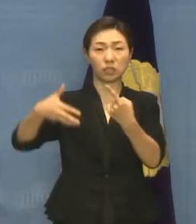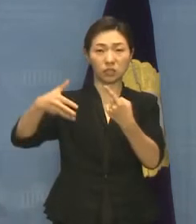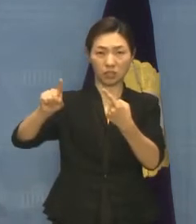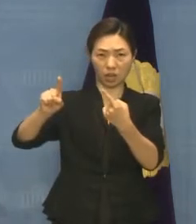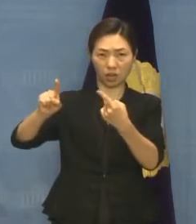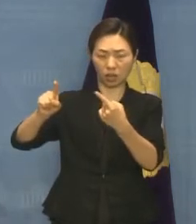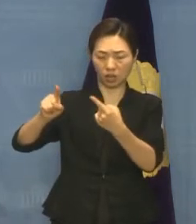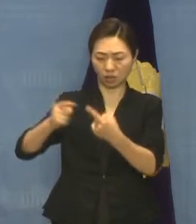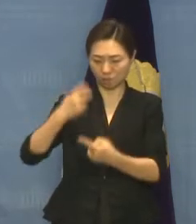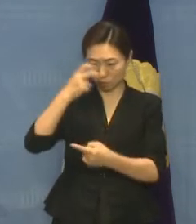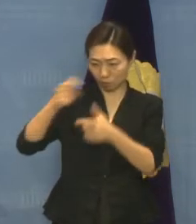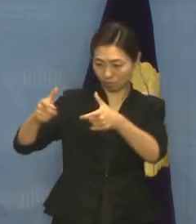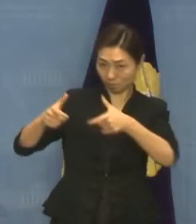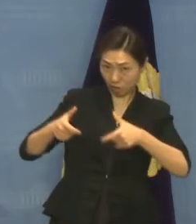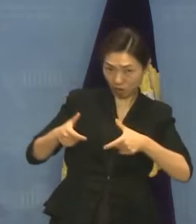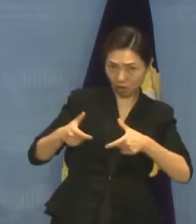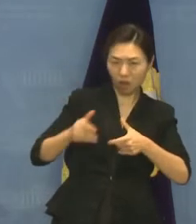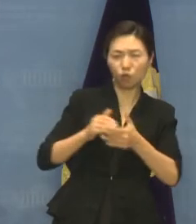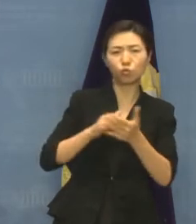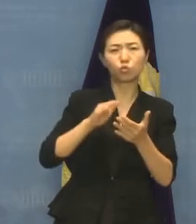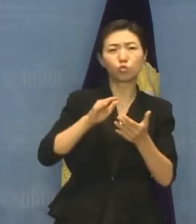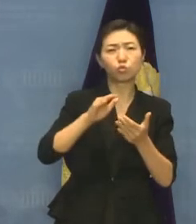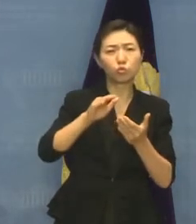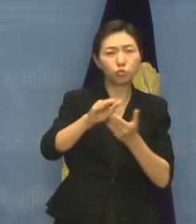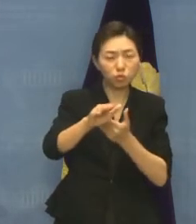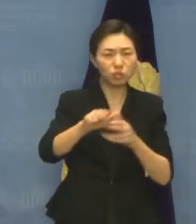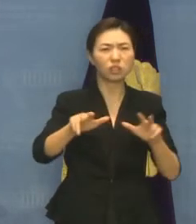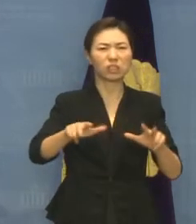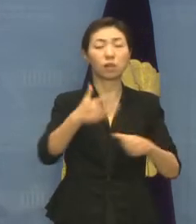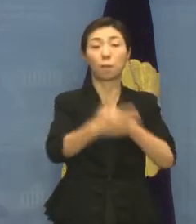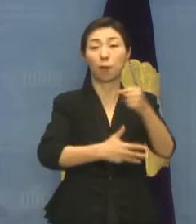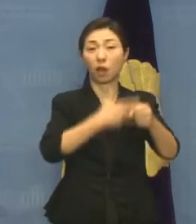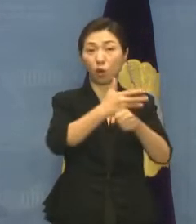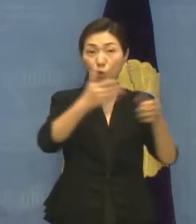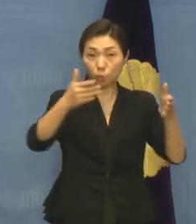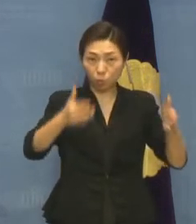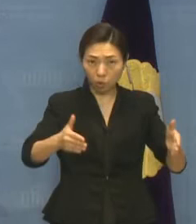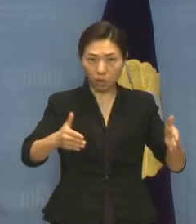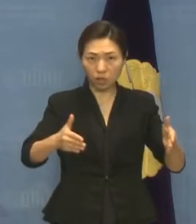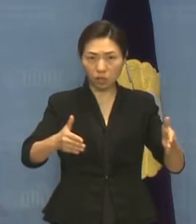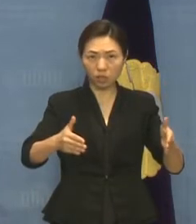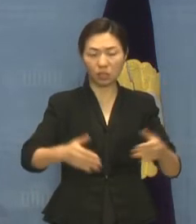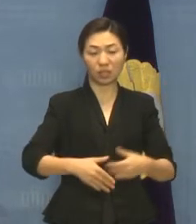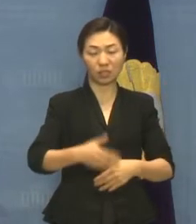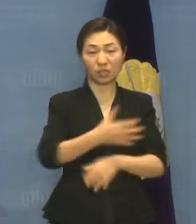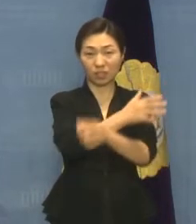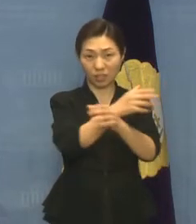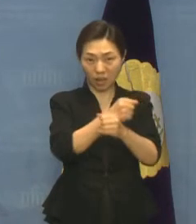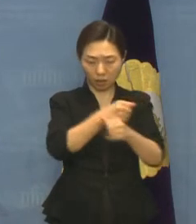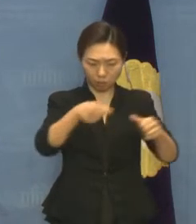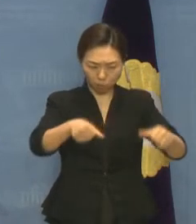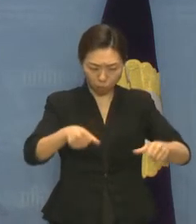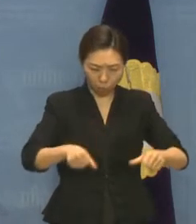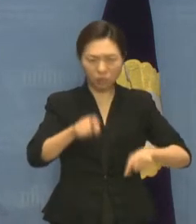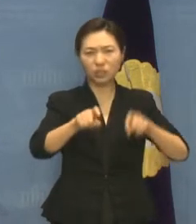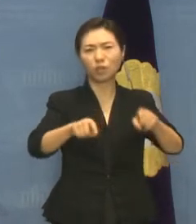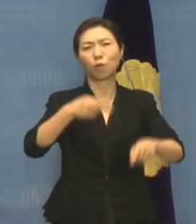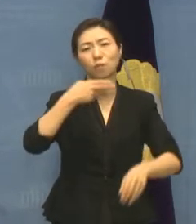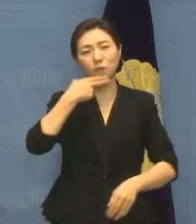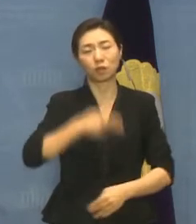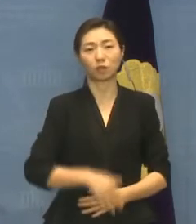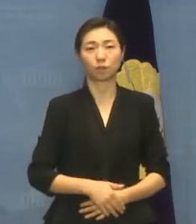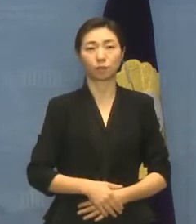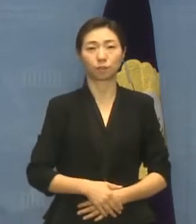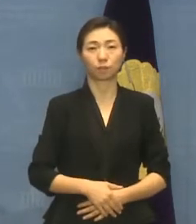뒤로부터 8년이 지난 지금까지도 협약의 내용을 제대로 이행하지 않고 있으며 이는